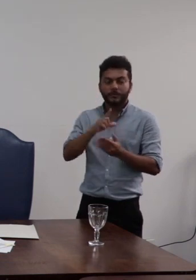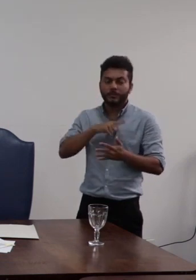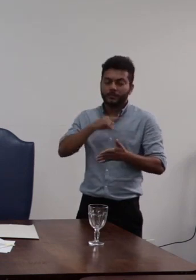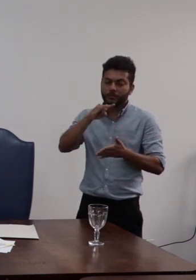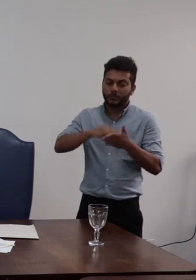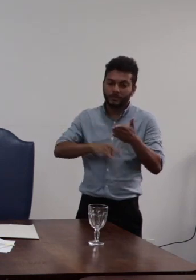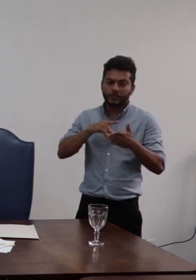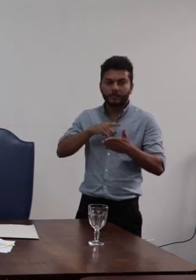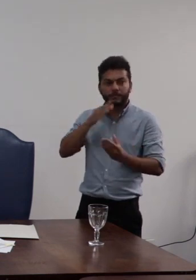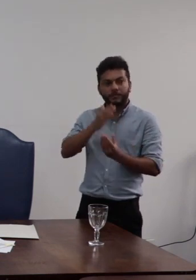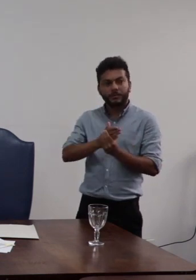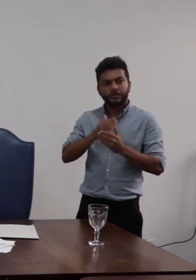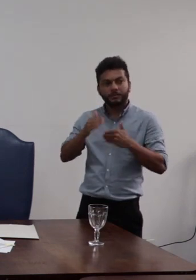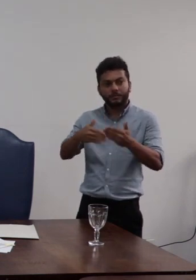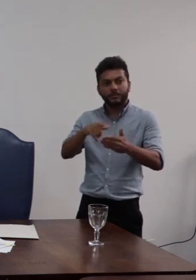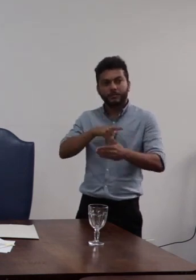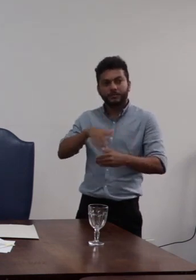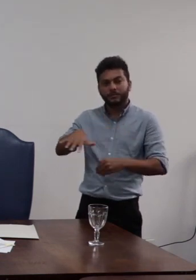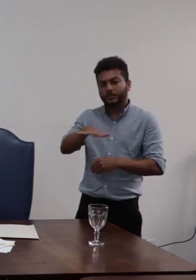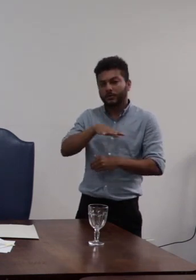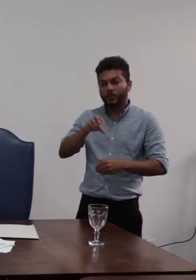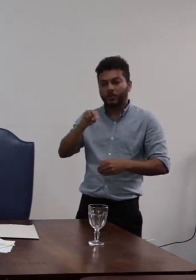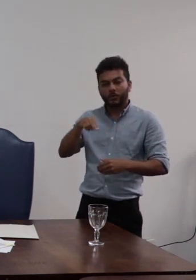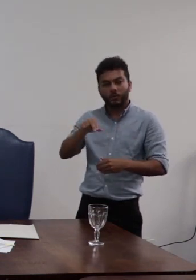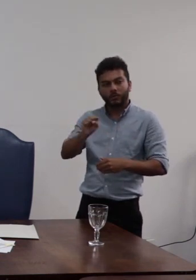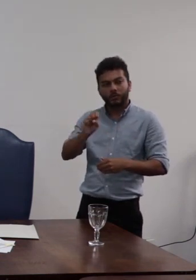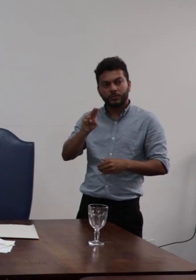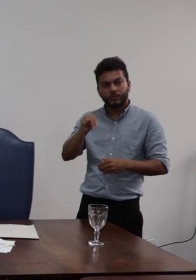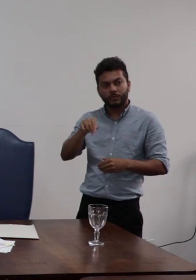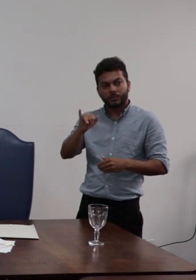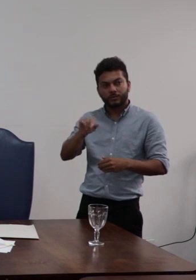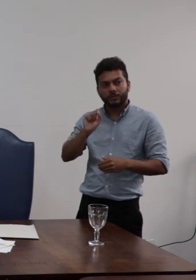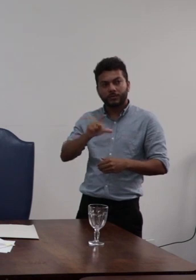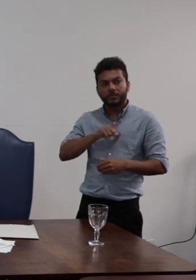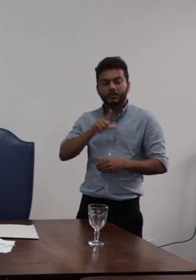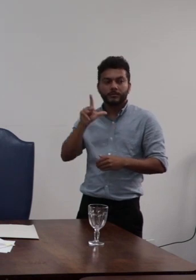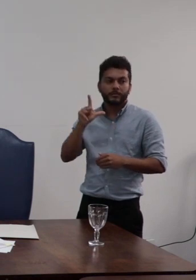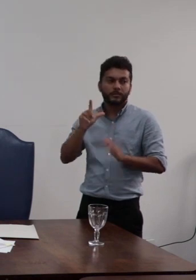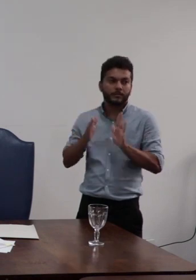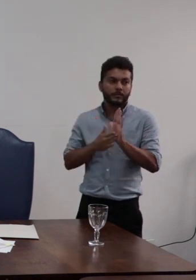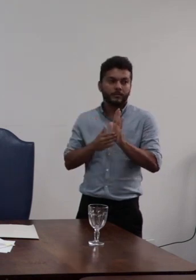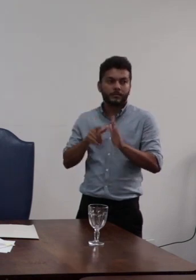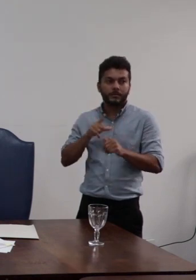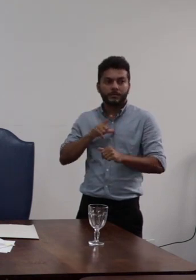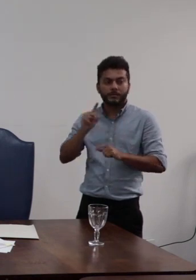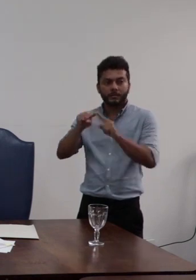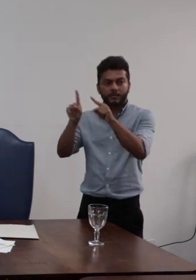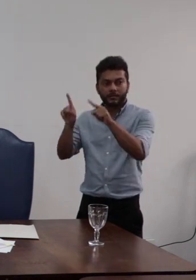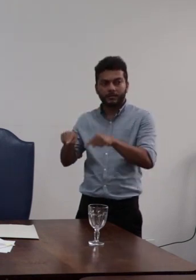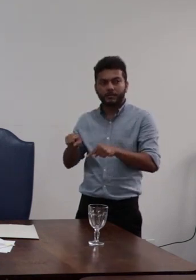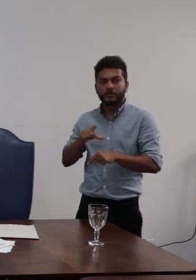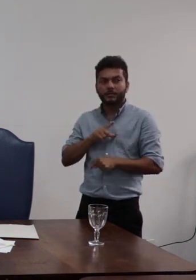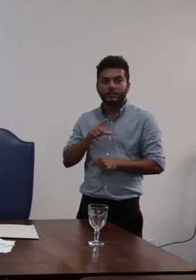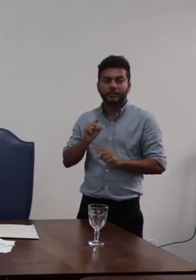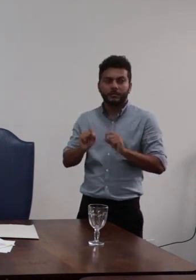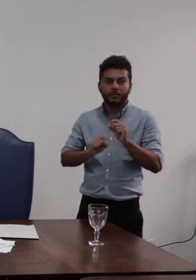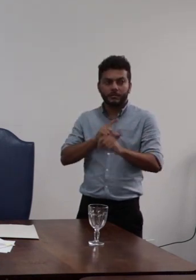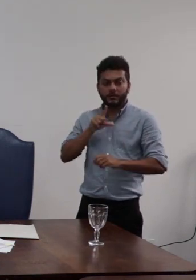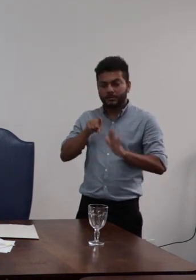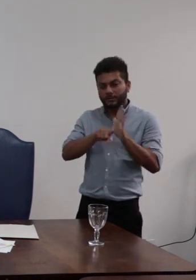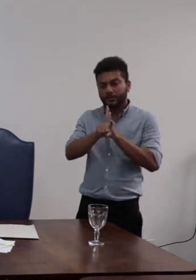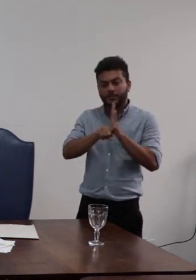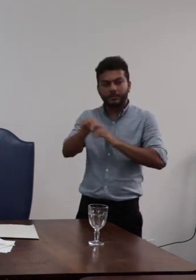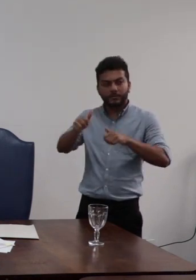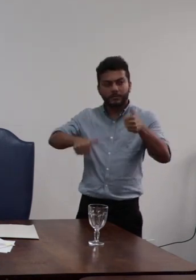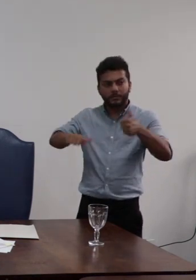ao conselho do conselho para a prestação do recurso interposto pelo servidor pulando através da qual o objetivo reexame da matéria para a